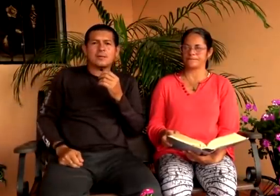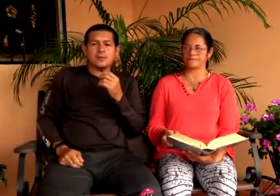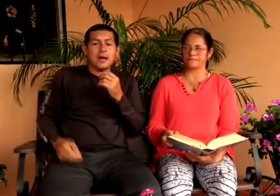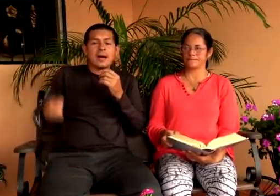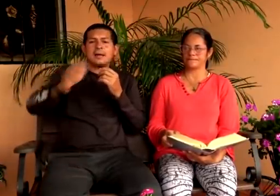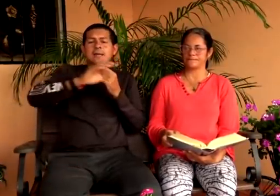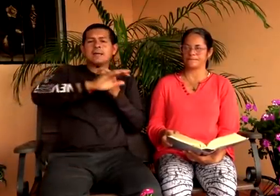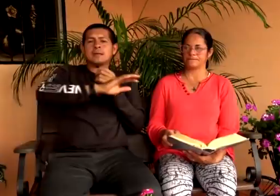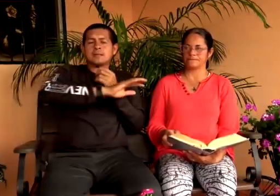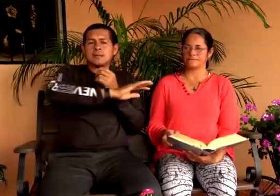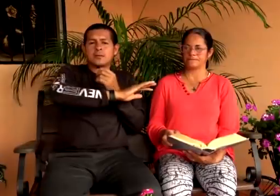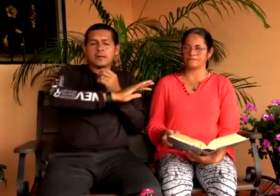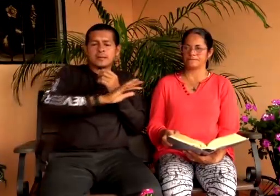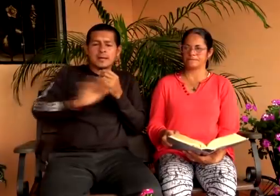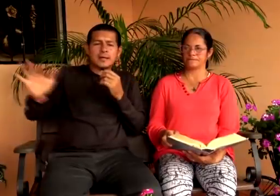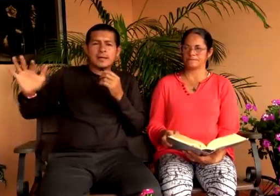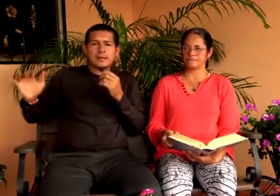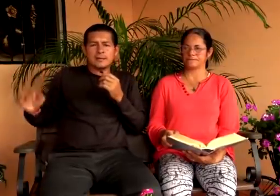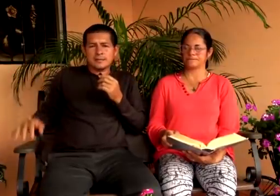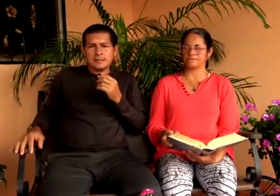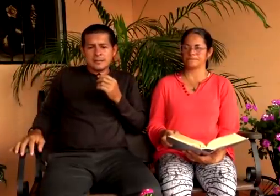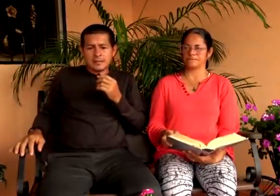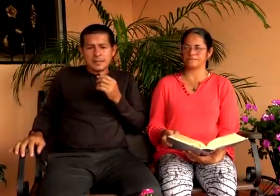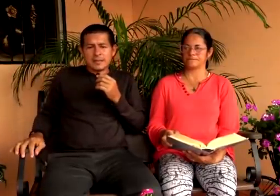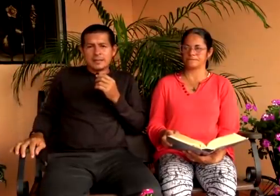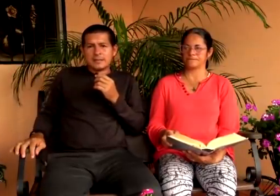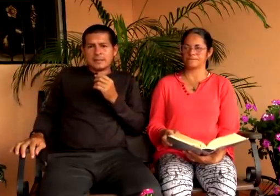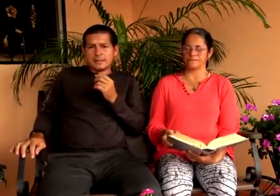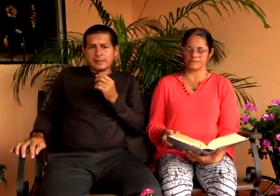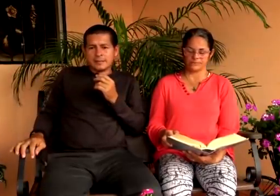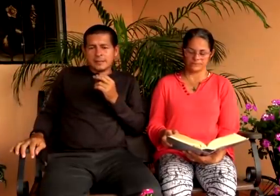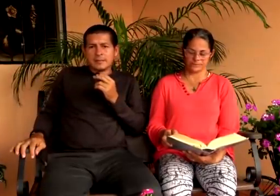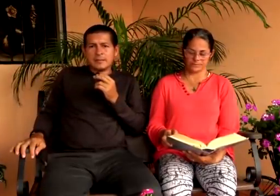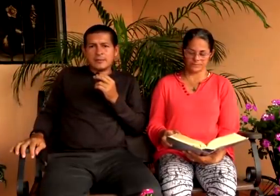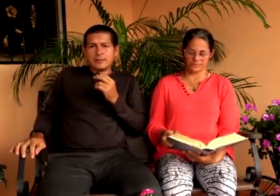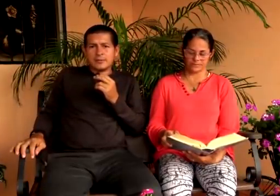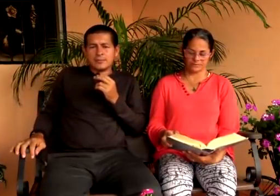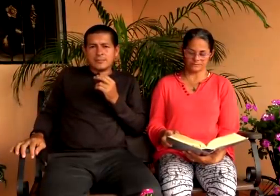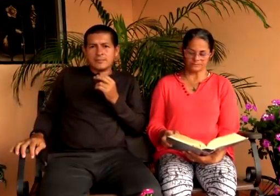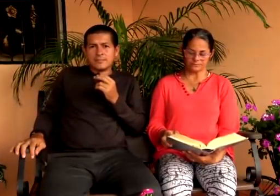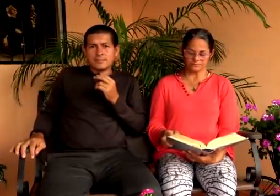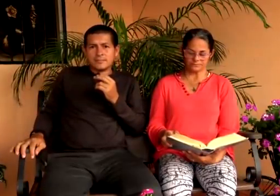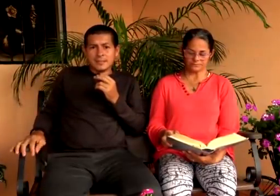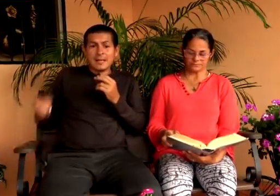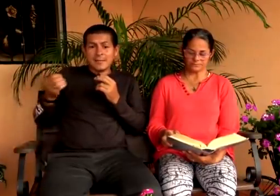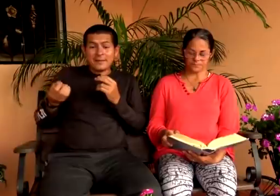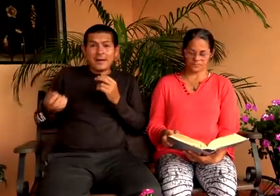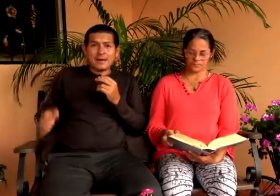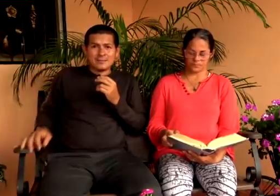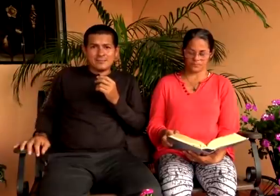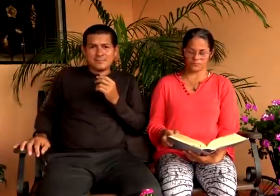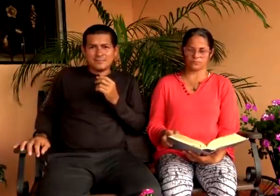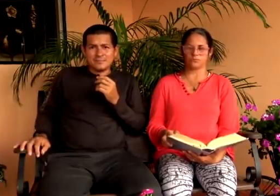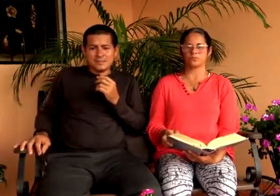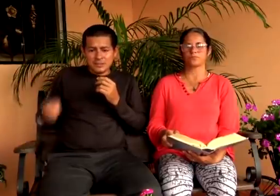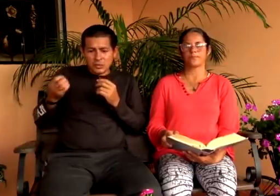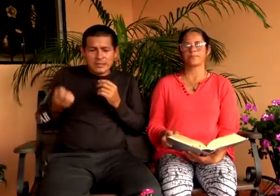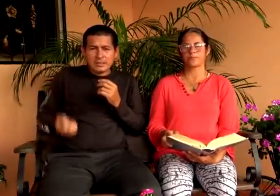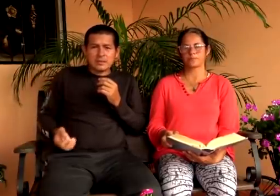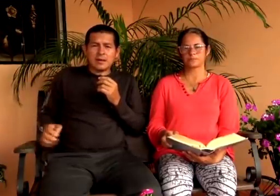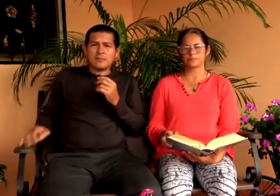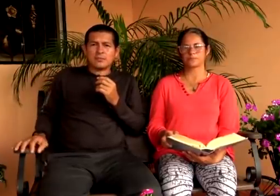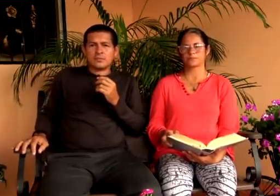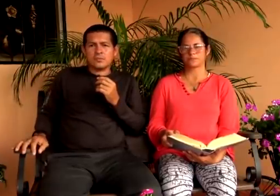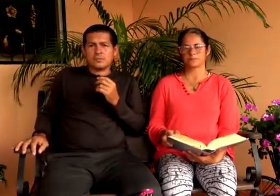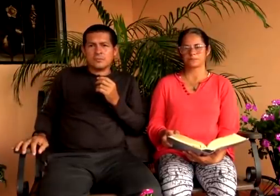perdonados a quienes se los retengan les quedan retenidos es la verdad y